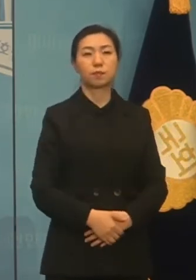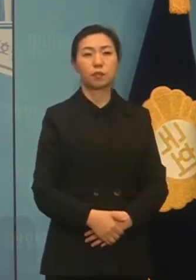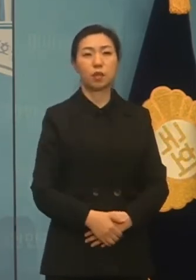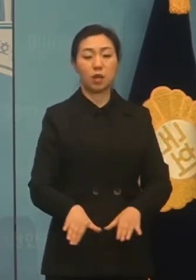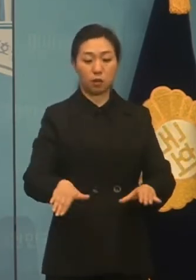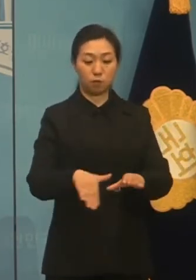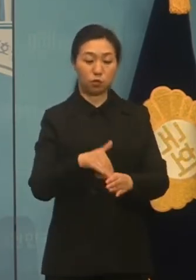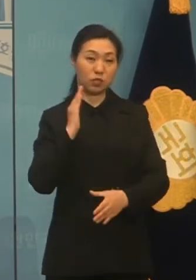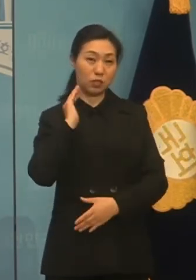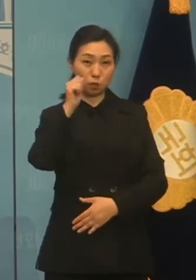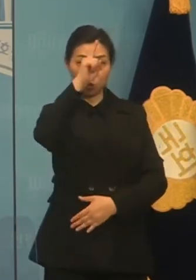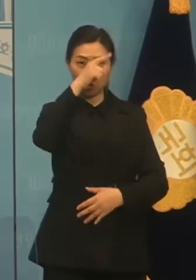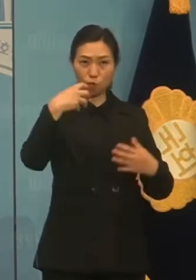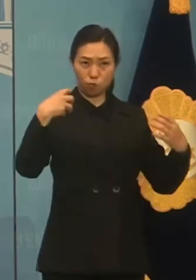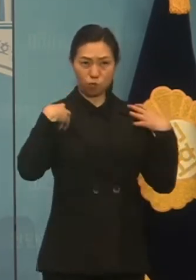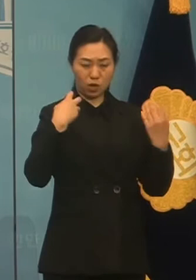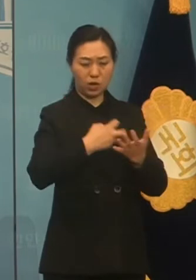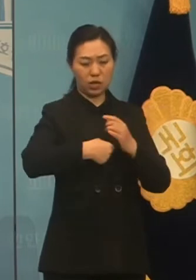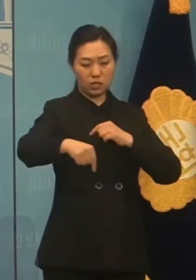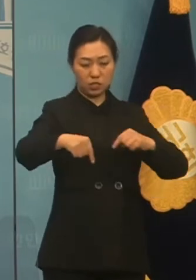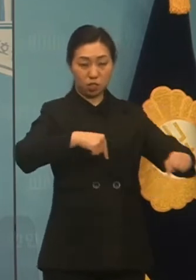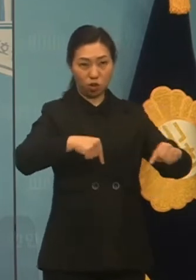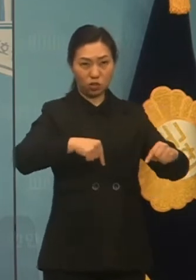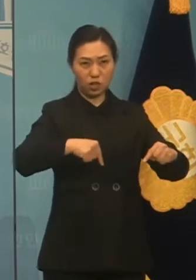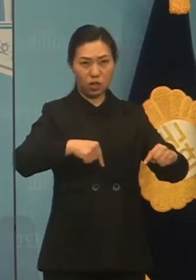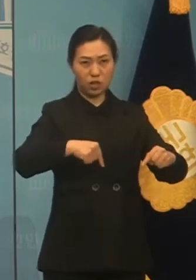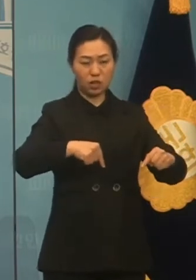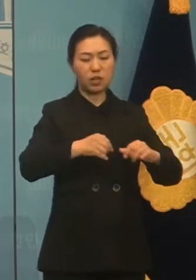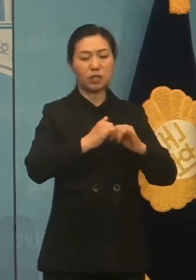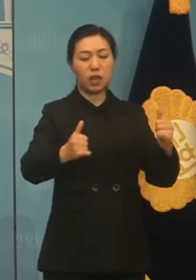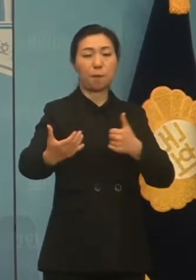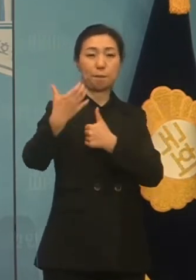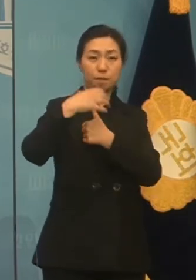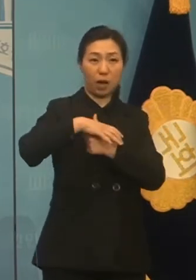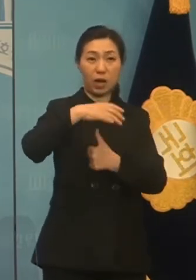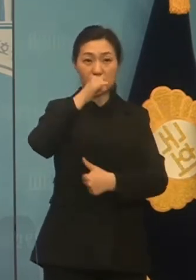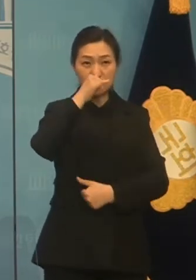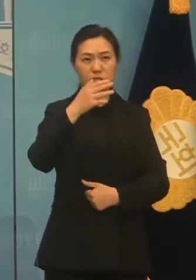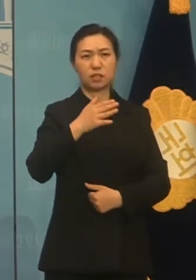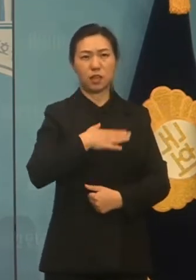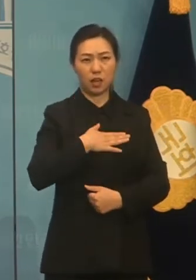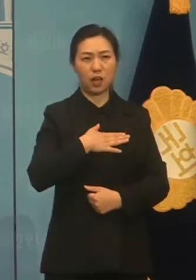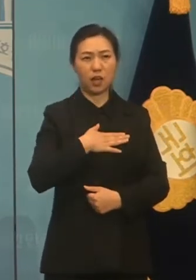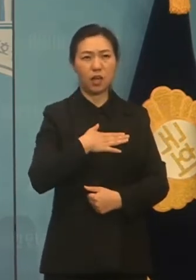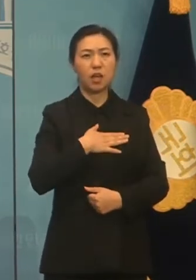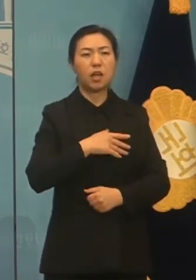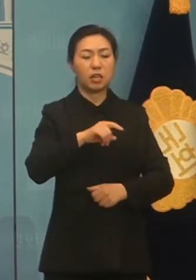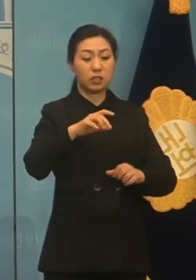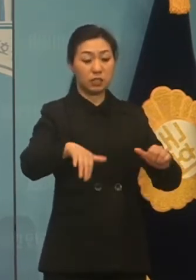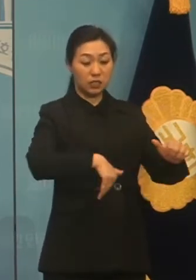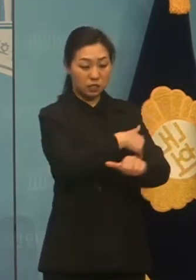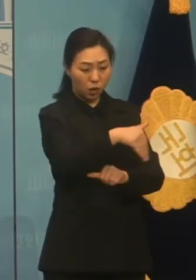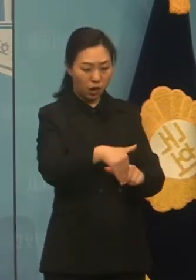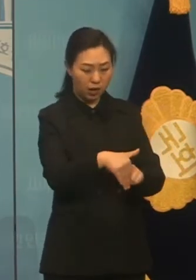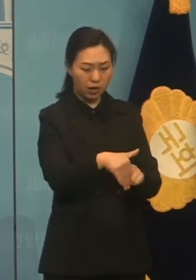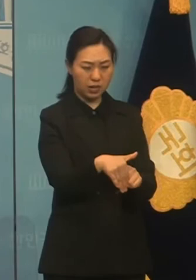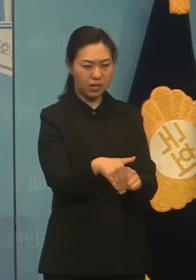정책조정비서관이며 저 기명대가 정책의 현장성과 감수성을 더하겠습니다.